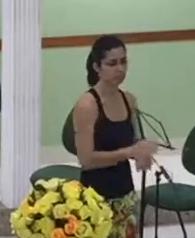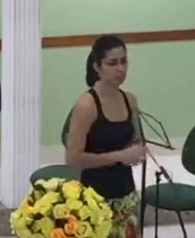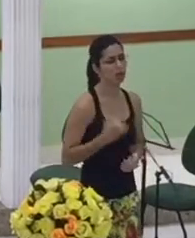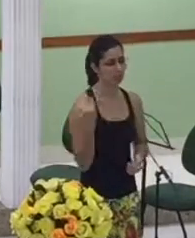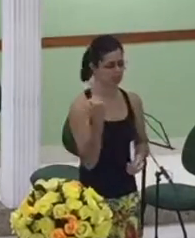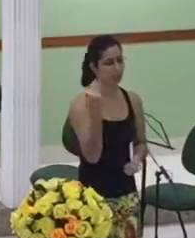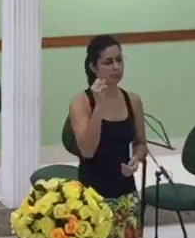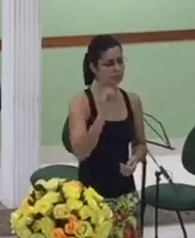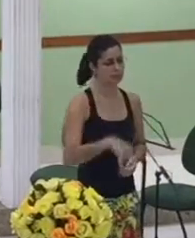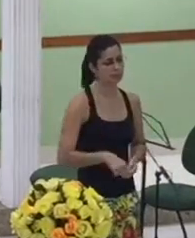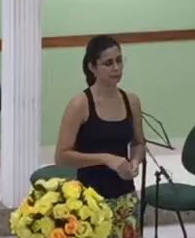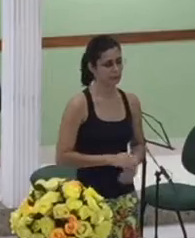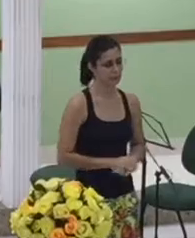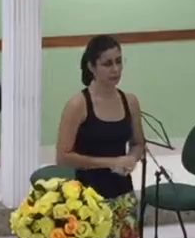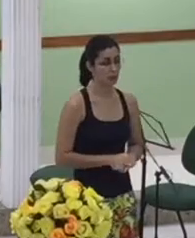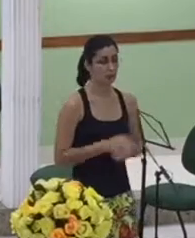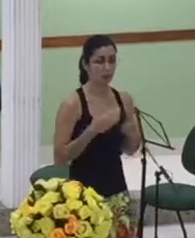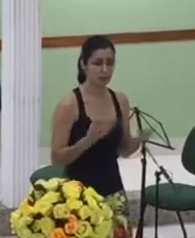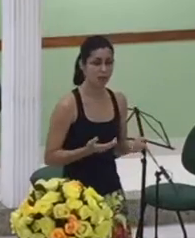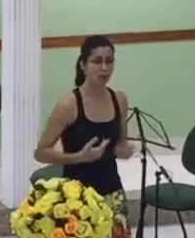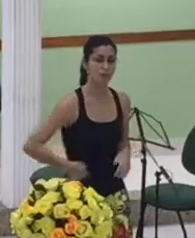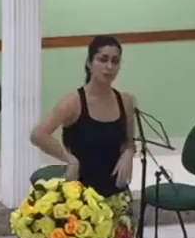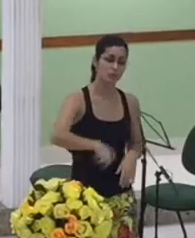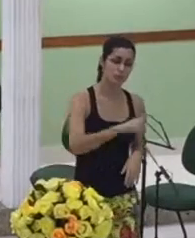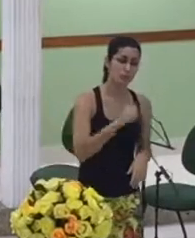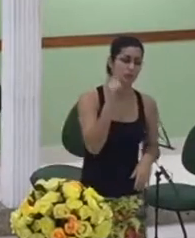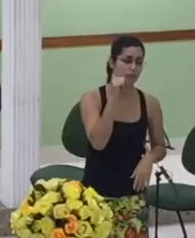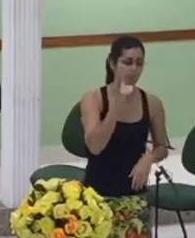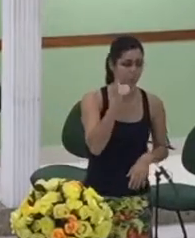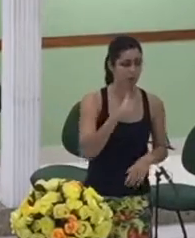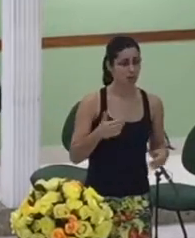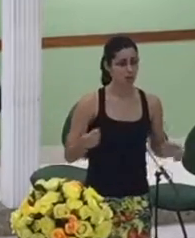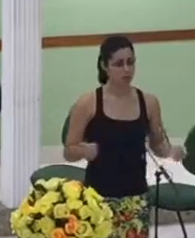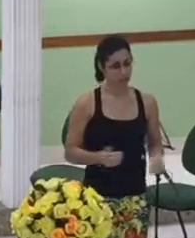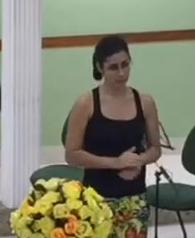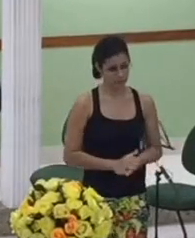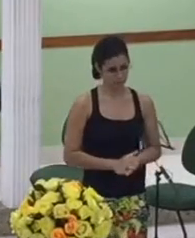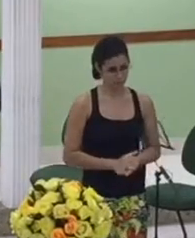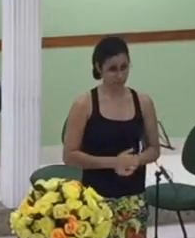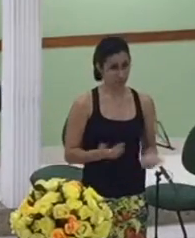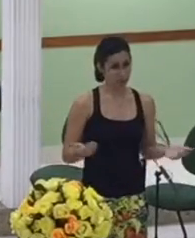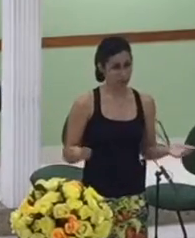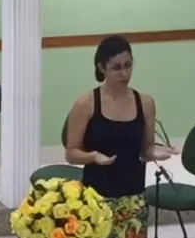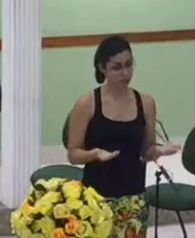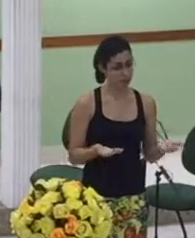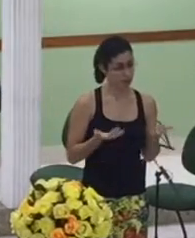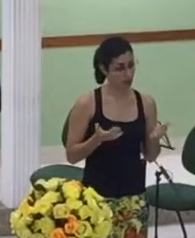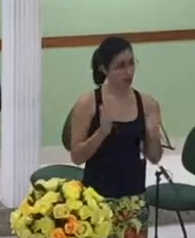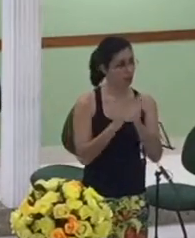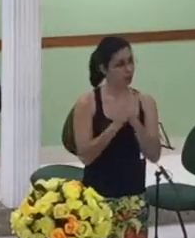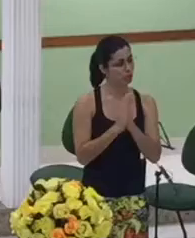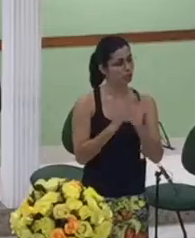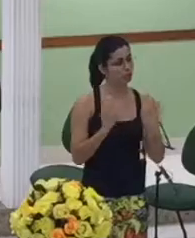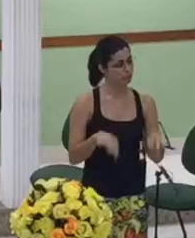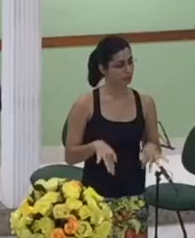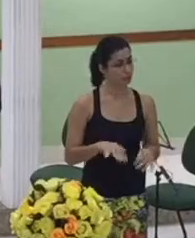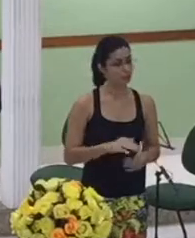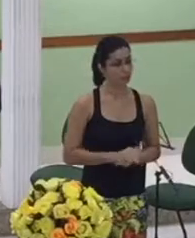então minhas irmãs nessa oração que quero fazer em nome do senhor quero